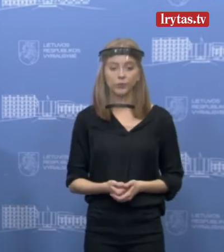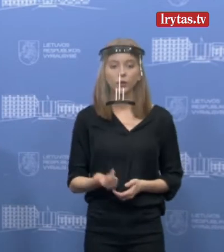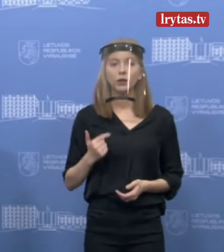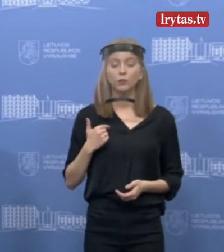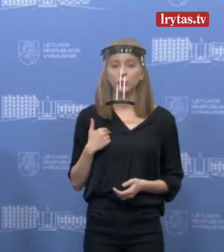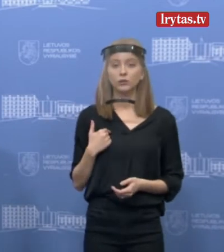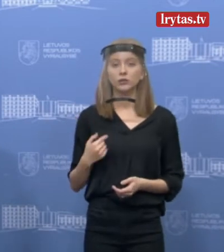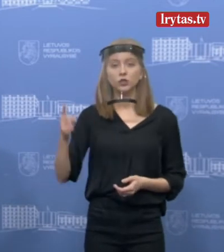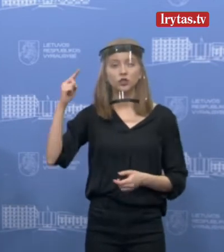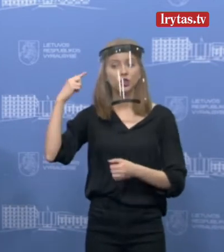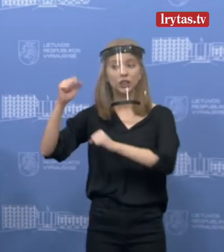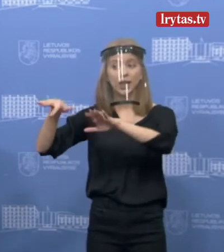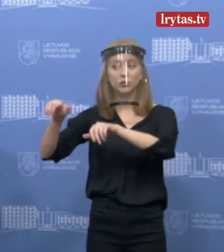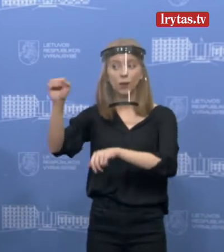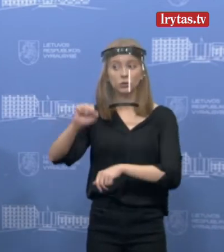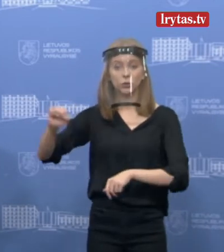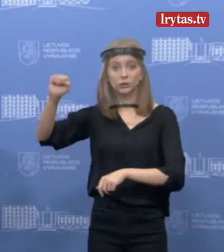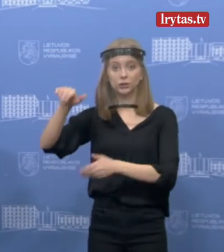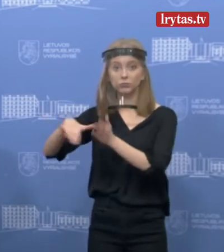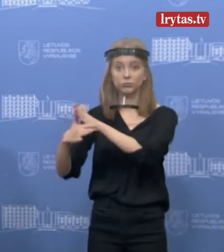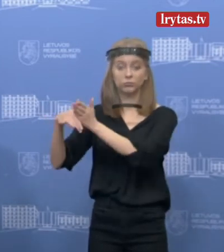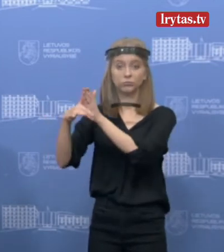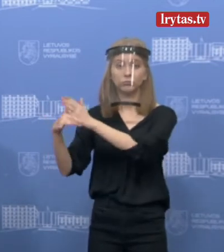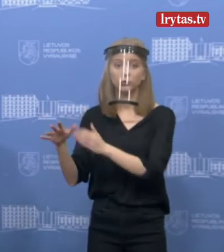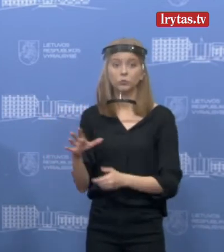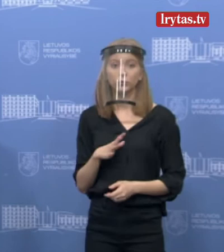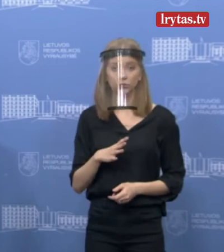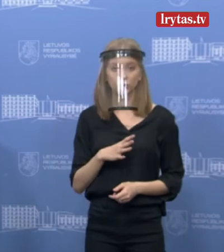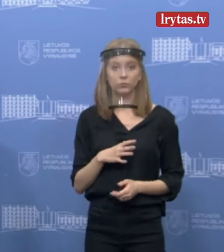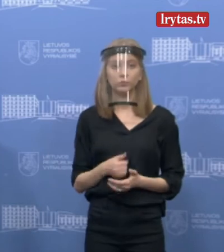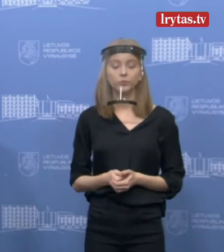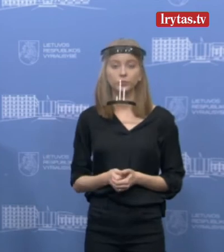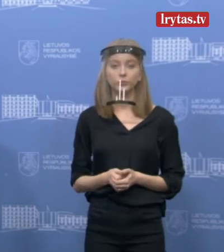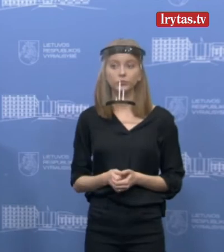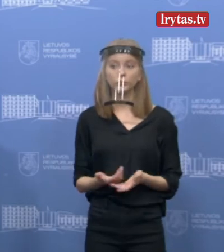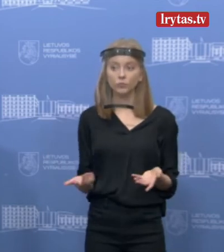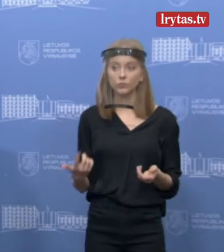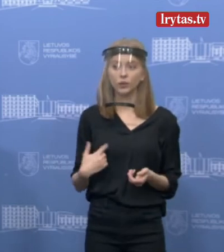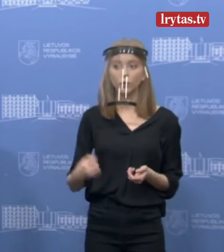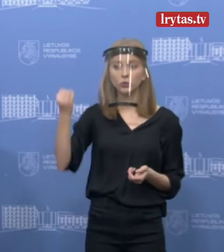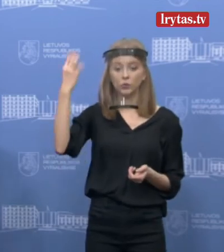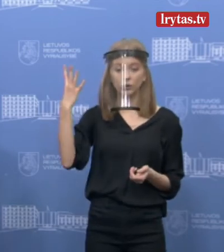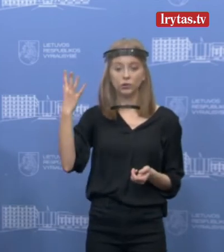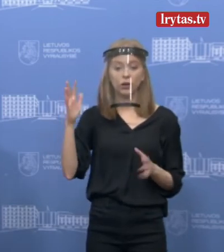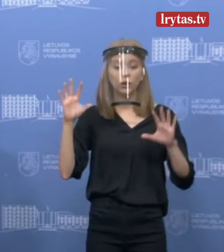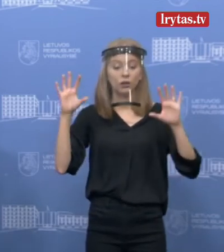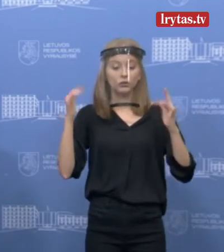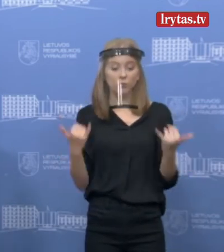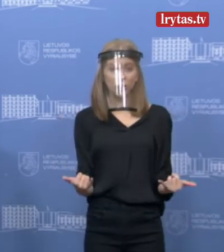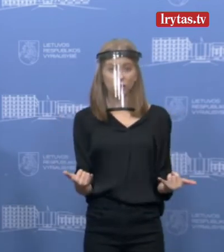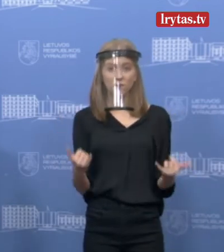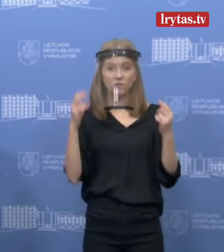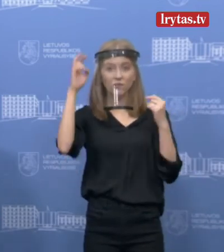žiniaskodos asociacijomis. Na ir vėlgi, mūsų įsitikinimų tai yra kelias, kuriuo mes galime eiti, kai šalis gyvena